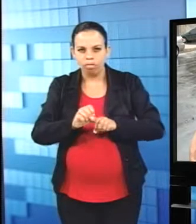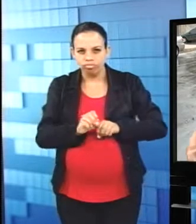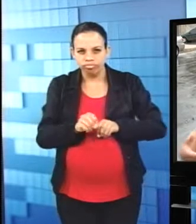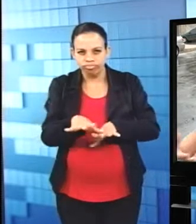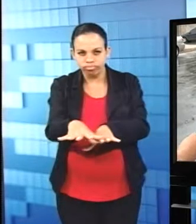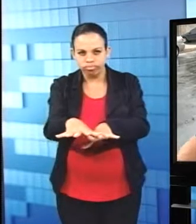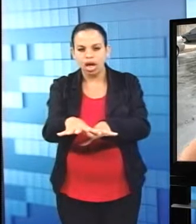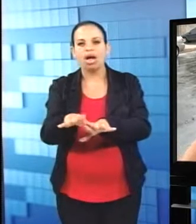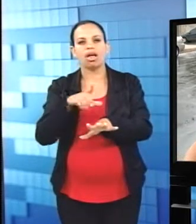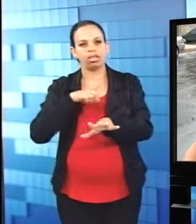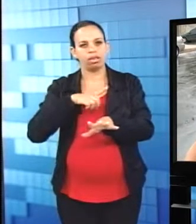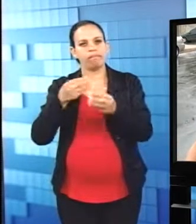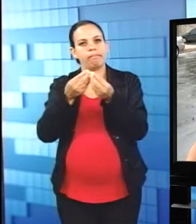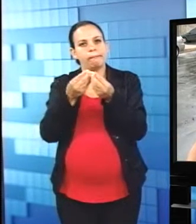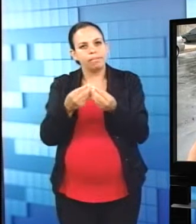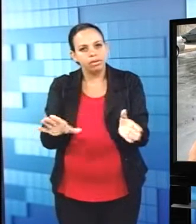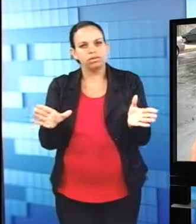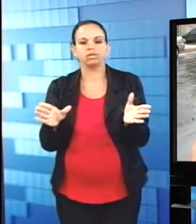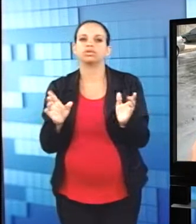da Conquista.